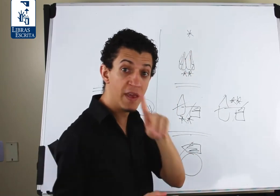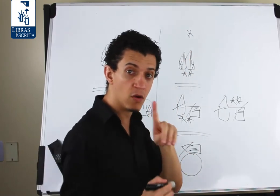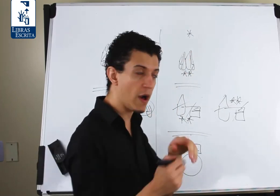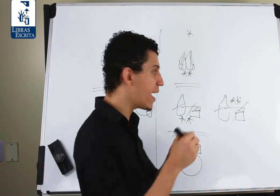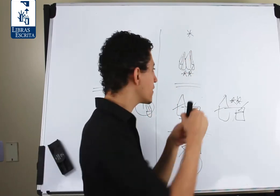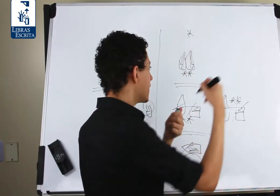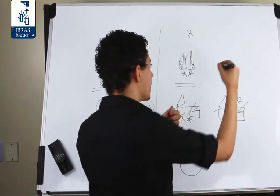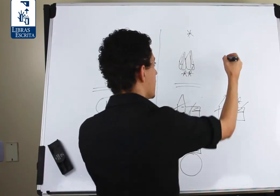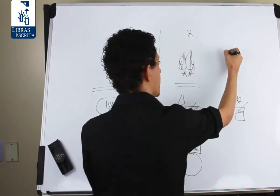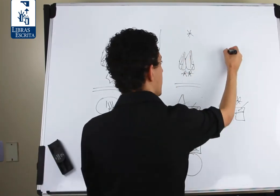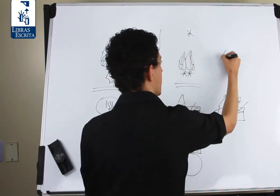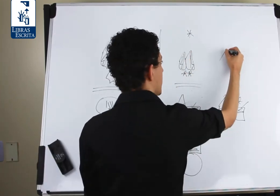incorreta,